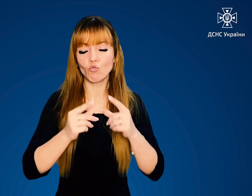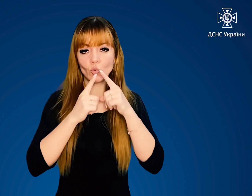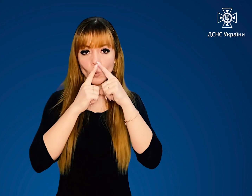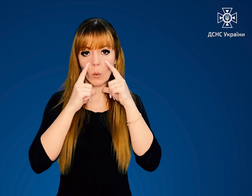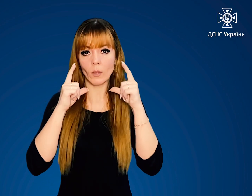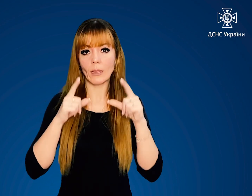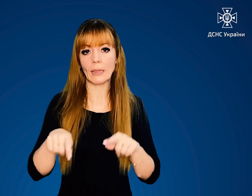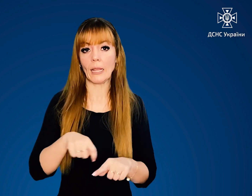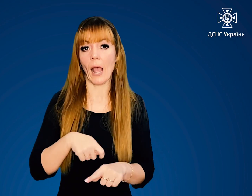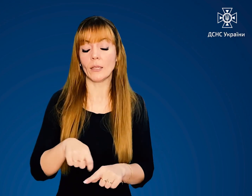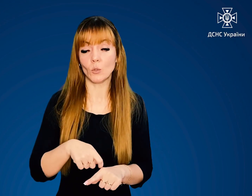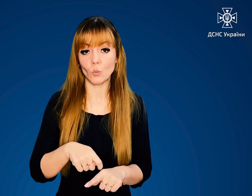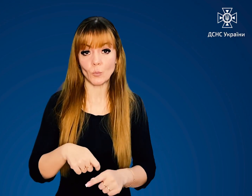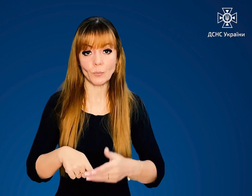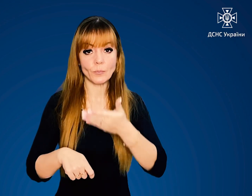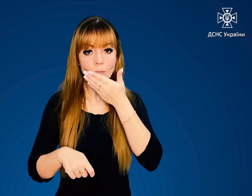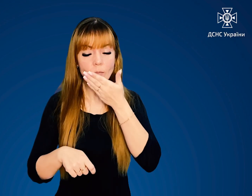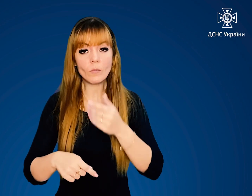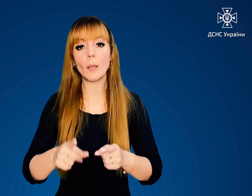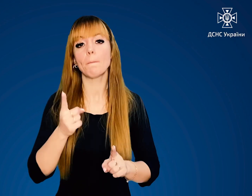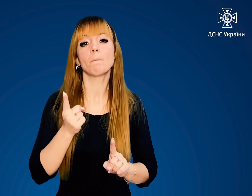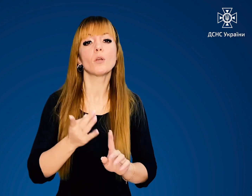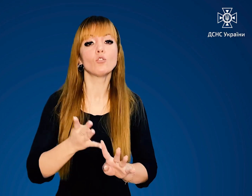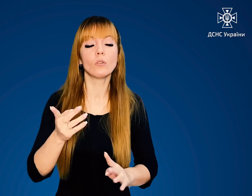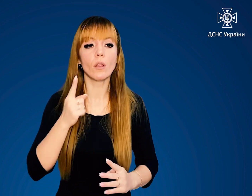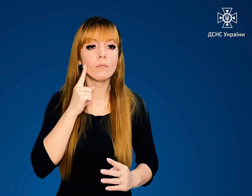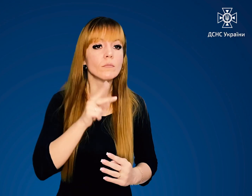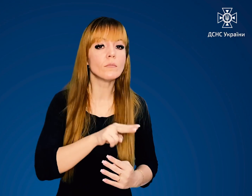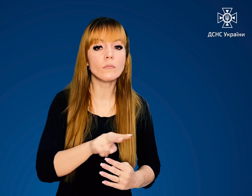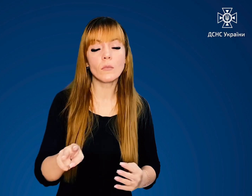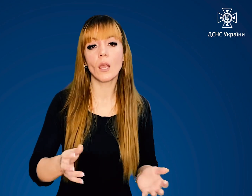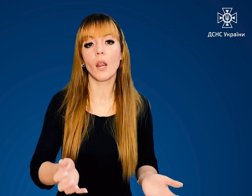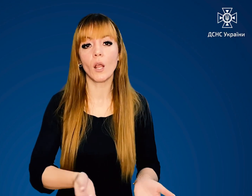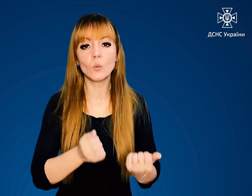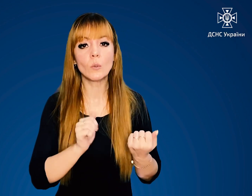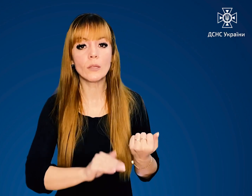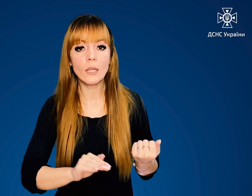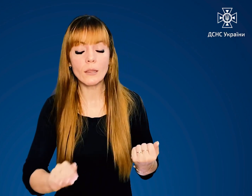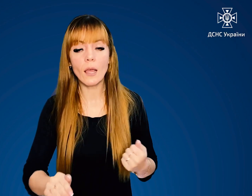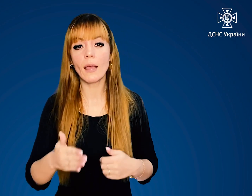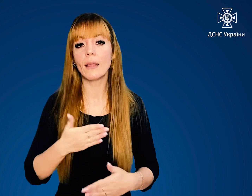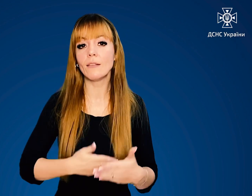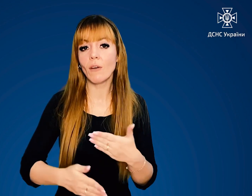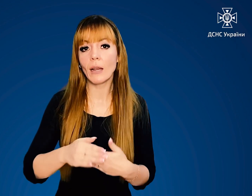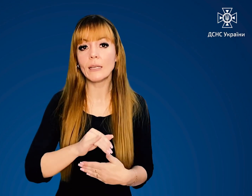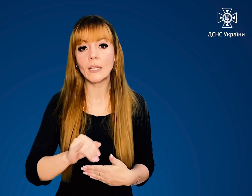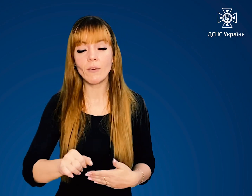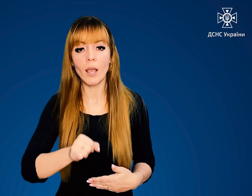тканину. У першу чергу рятуйте дітей, інвалідів та літніх людей.